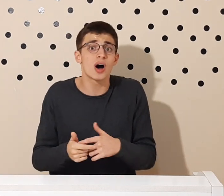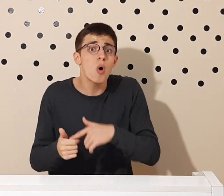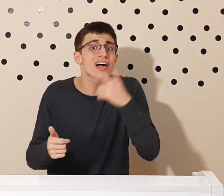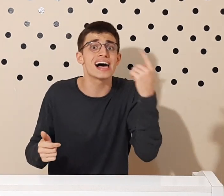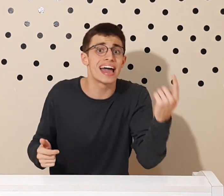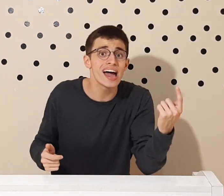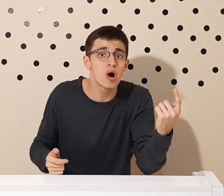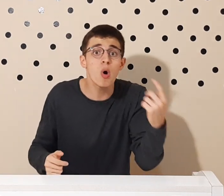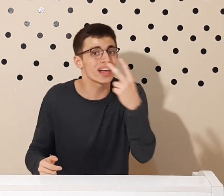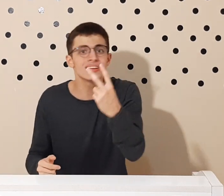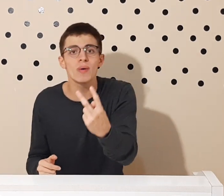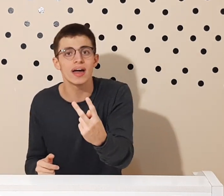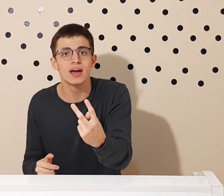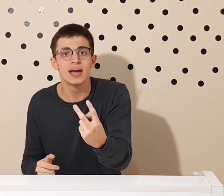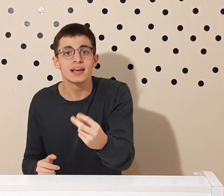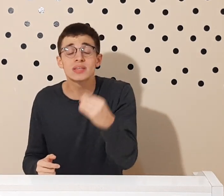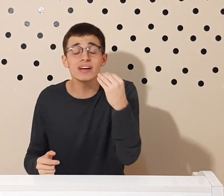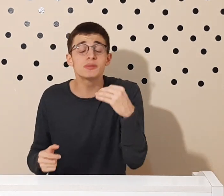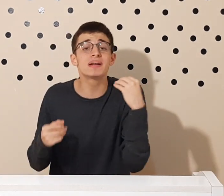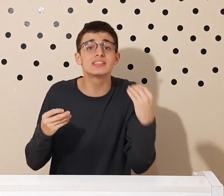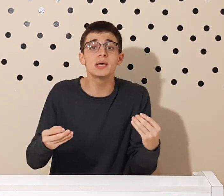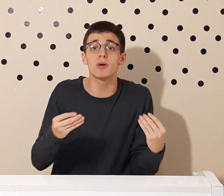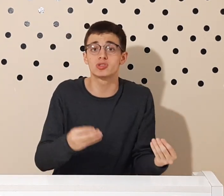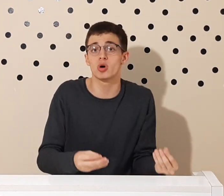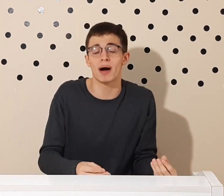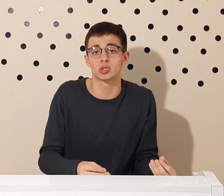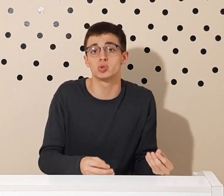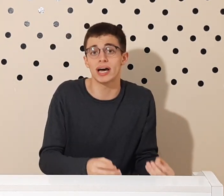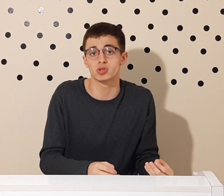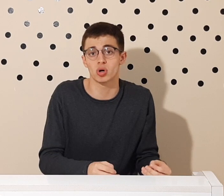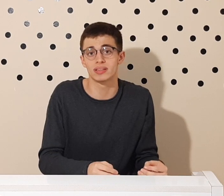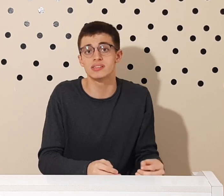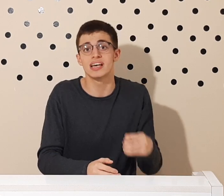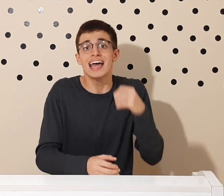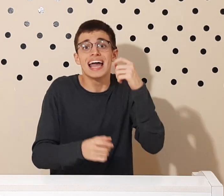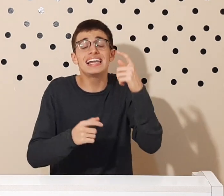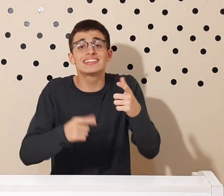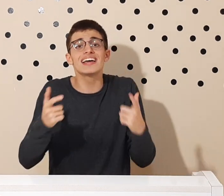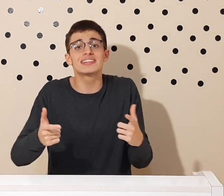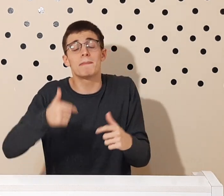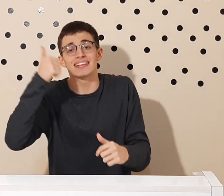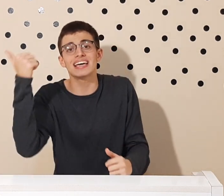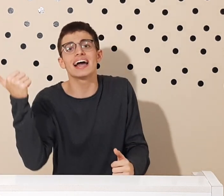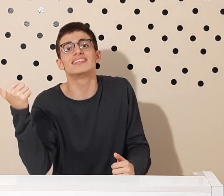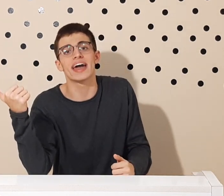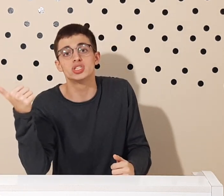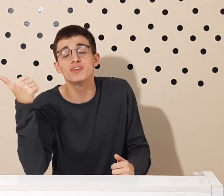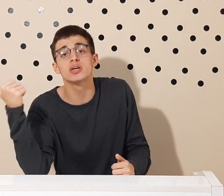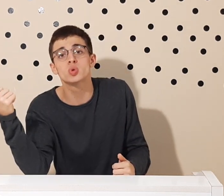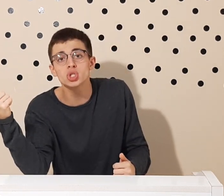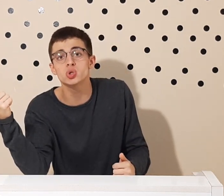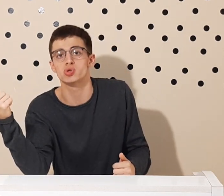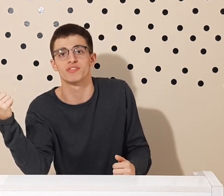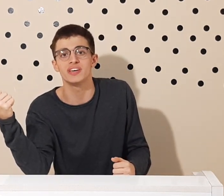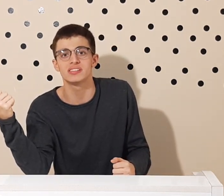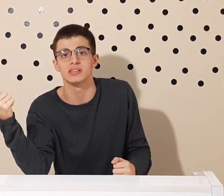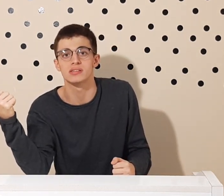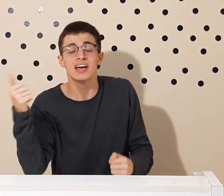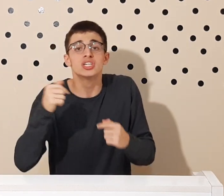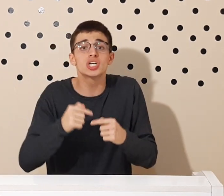ou ela é ou ela não é. Então esse princípio axiomático de Aristóteles, ele tenta bater a ideia de virtude dos sofistas de